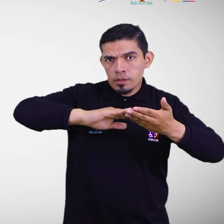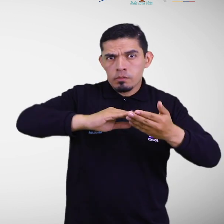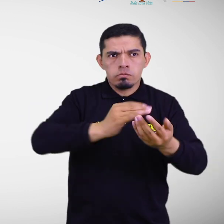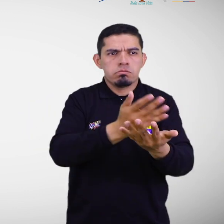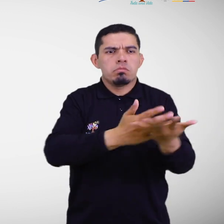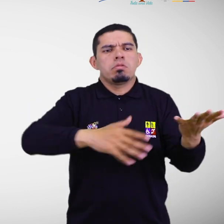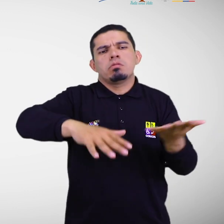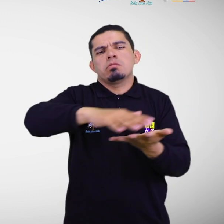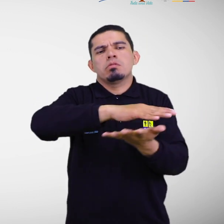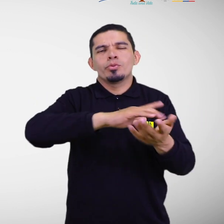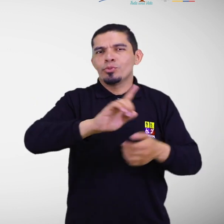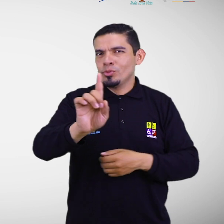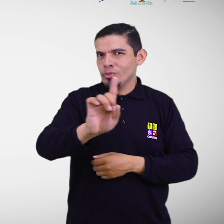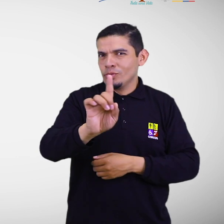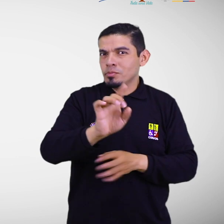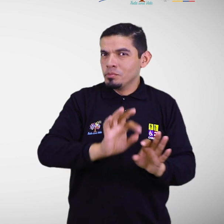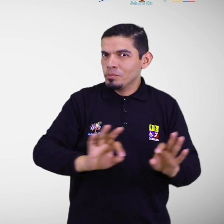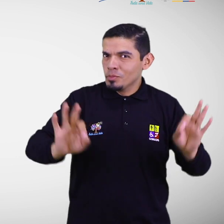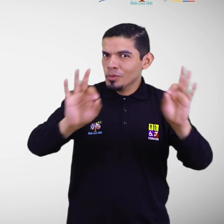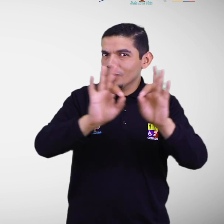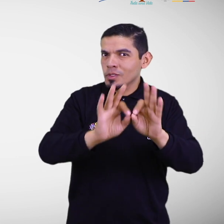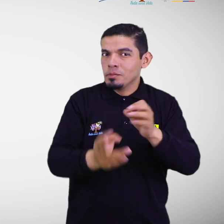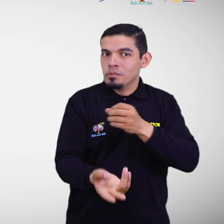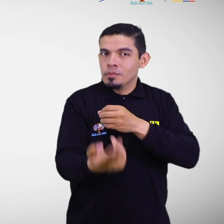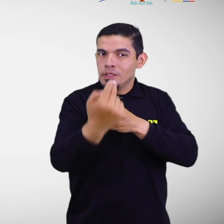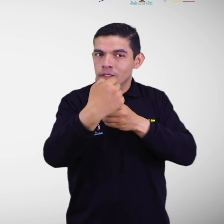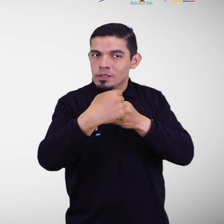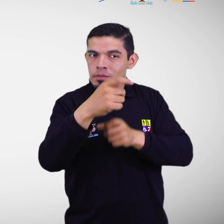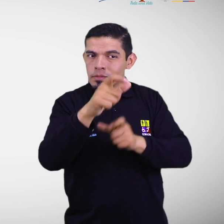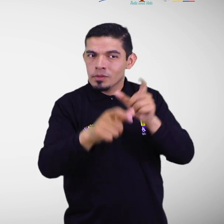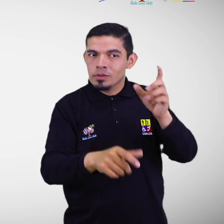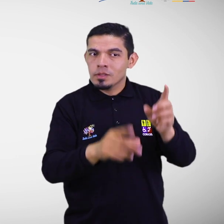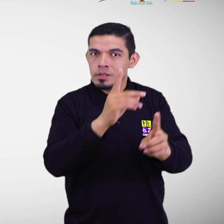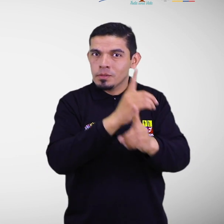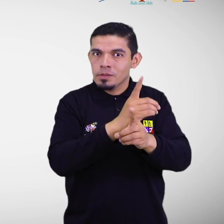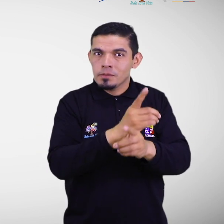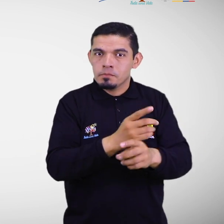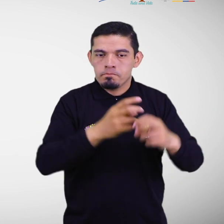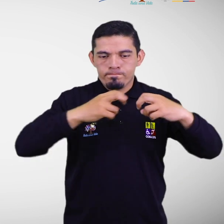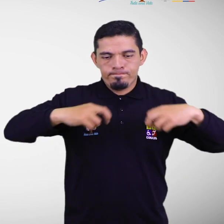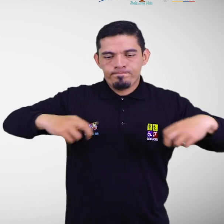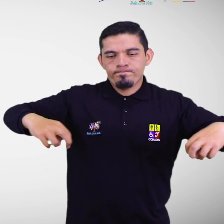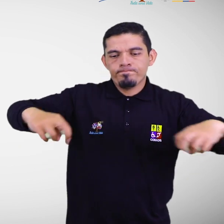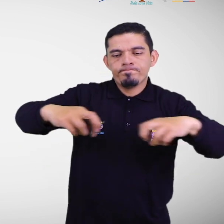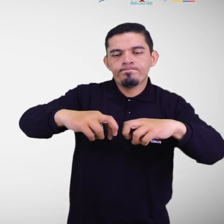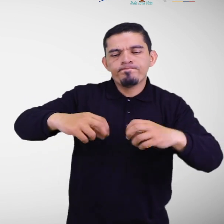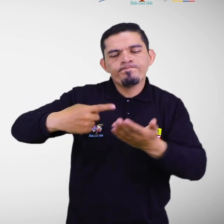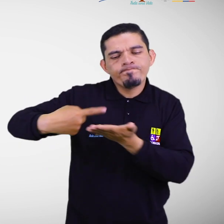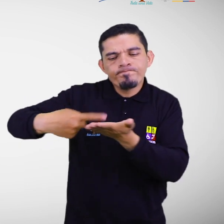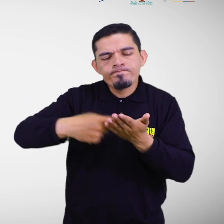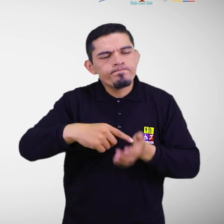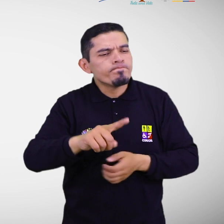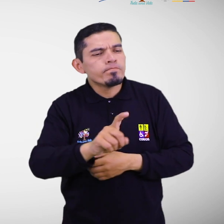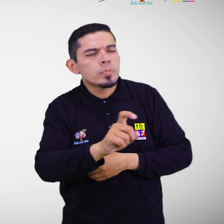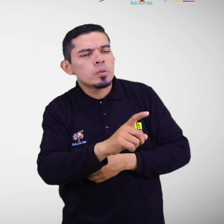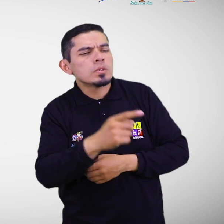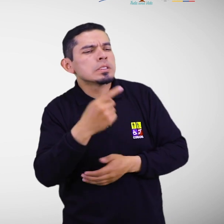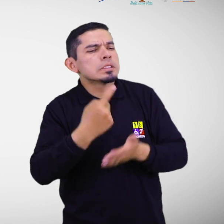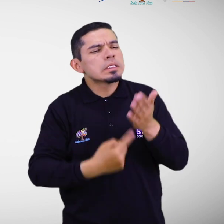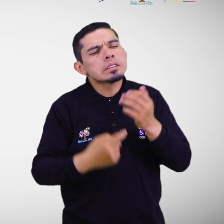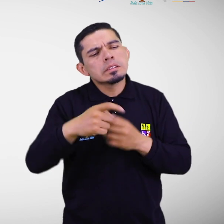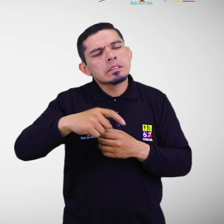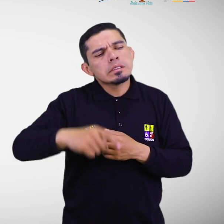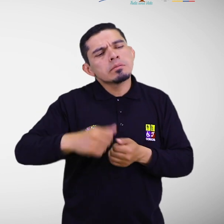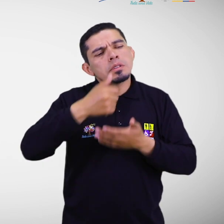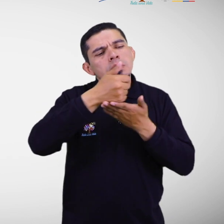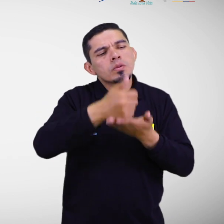importante considerar la participación de las personas con discapacidad. Identificar sus necesidades específicas y adecuar